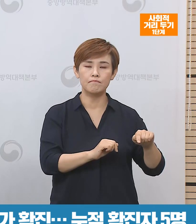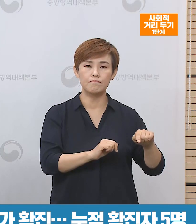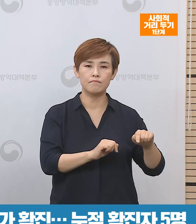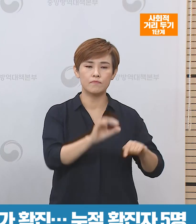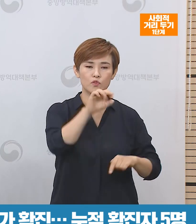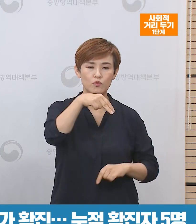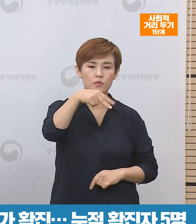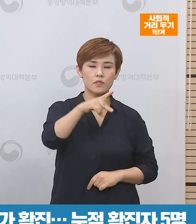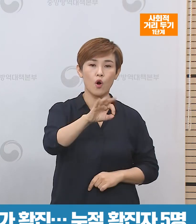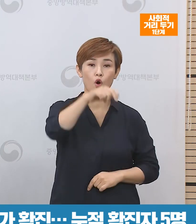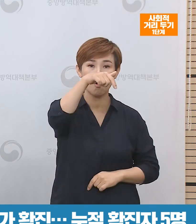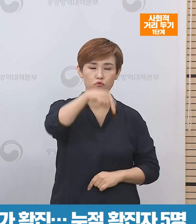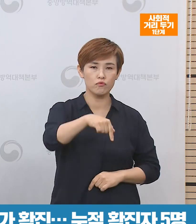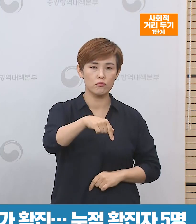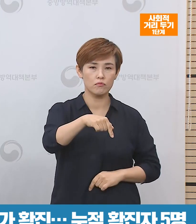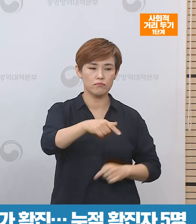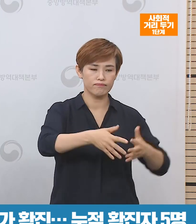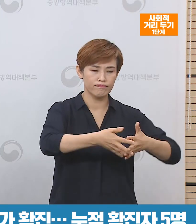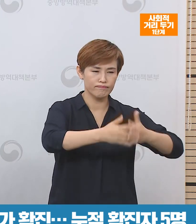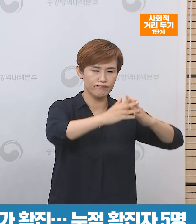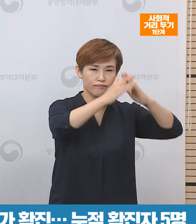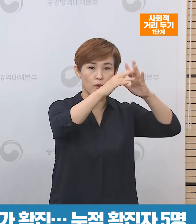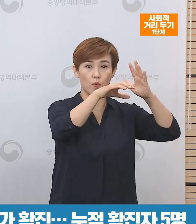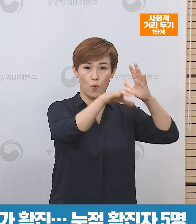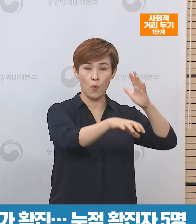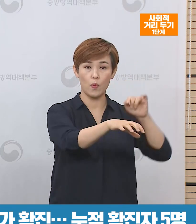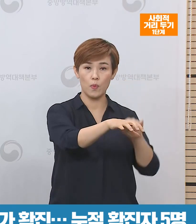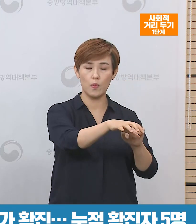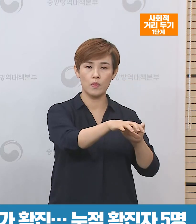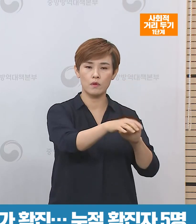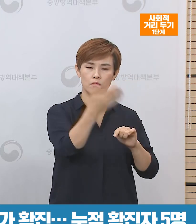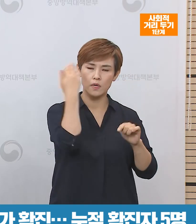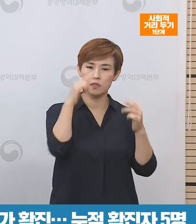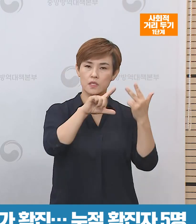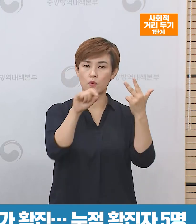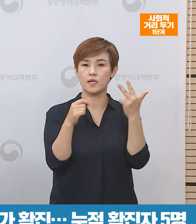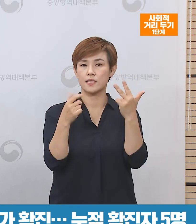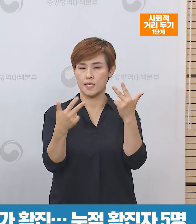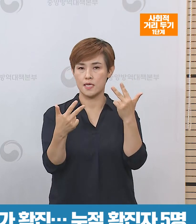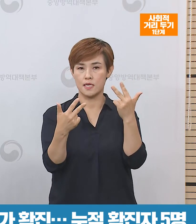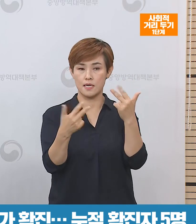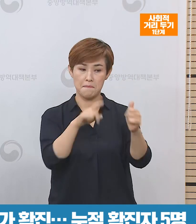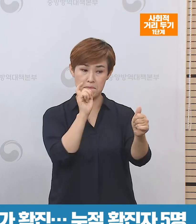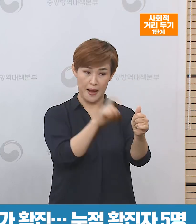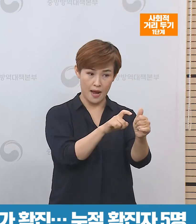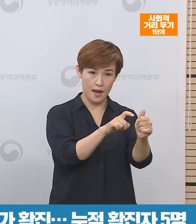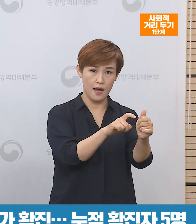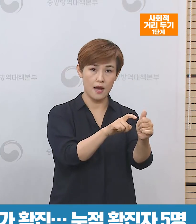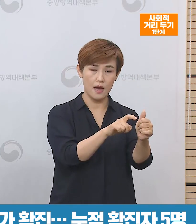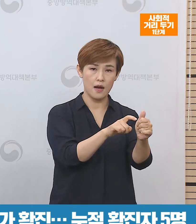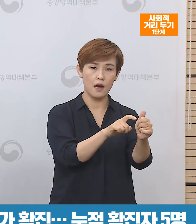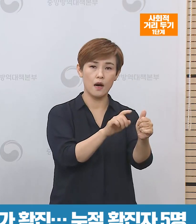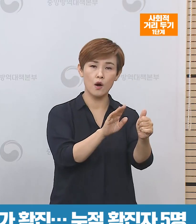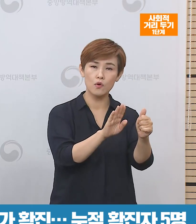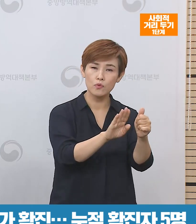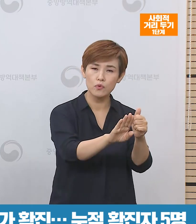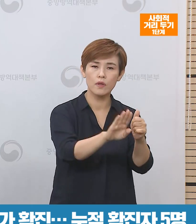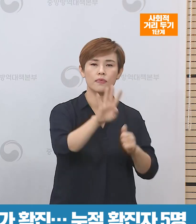유성구의 건설 현장 관련해서 지난 7월 7일 지표 환자를 확진한 후